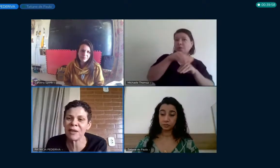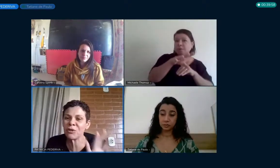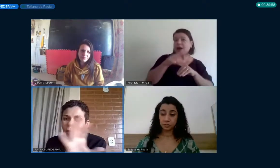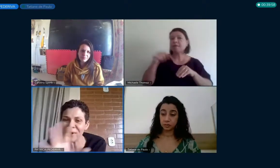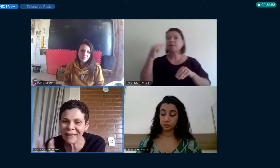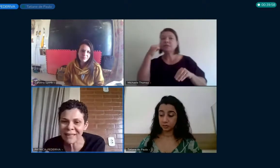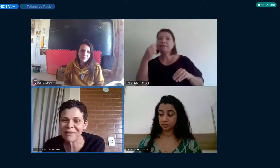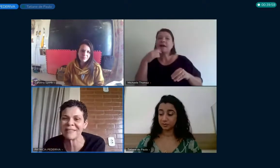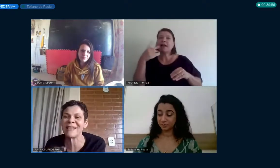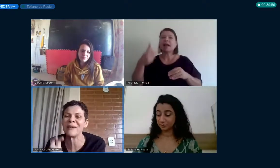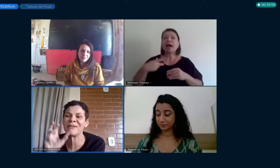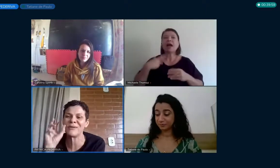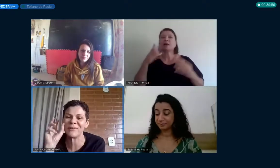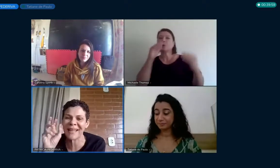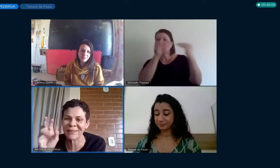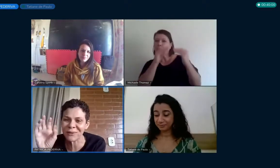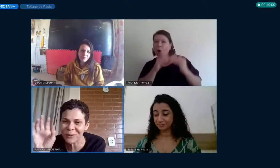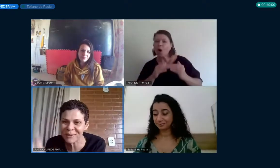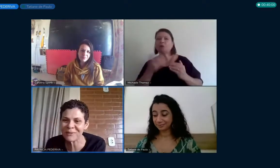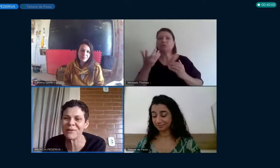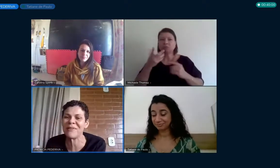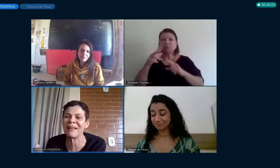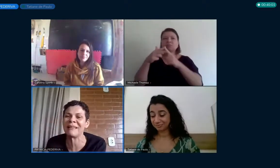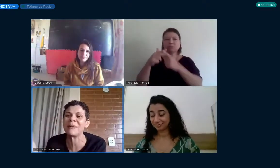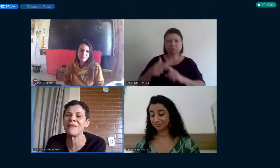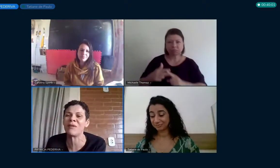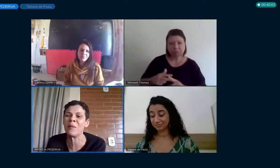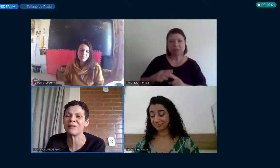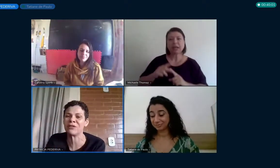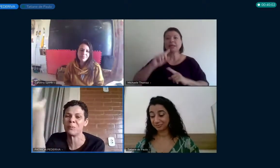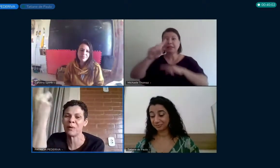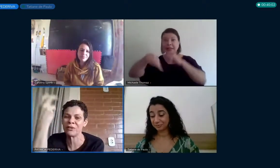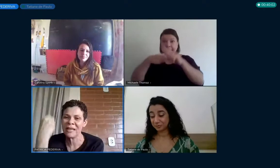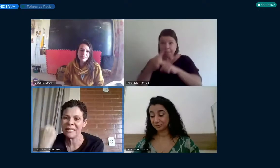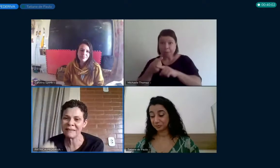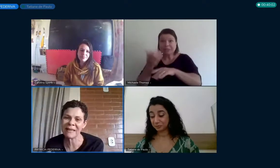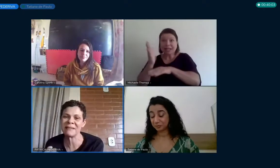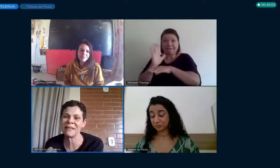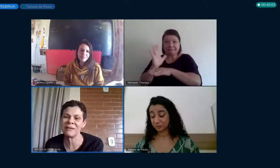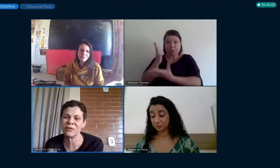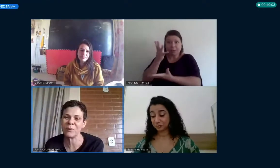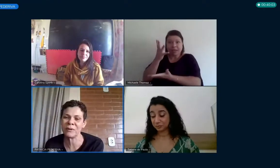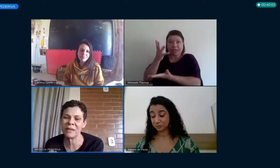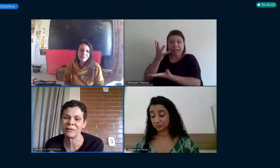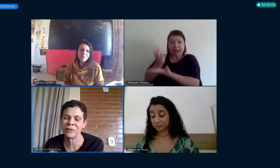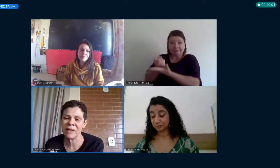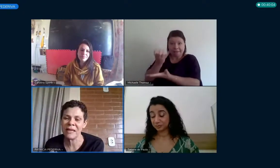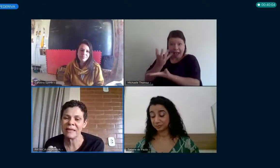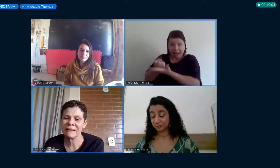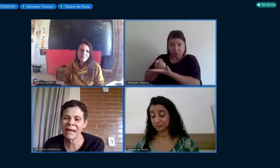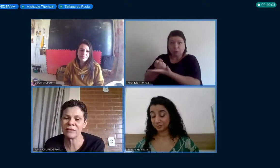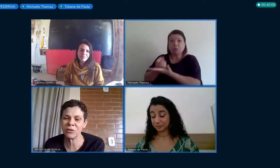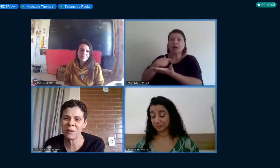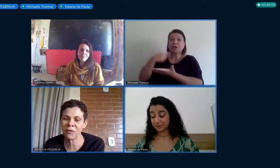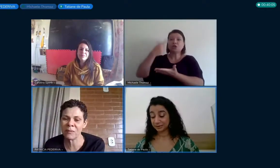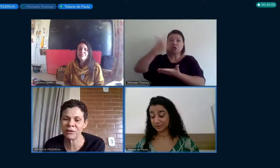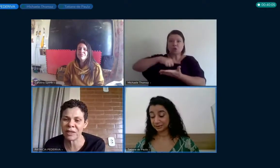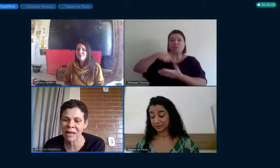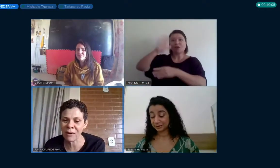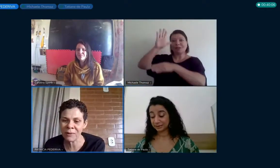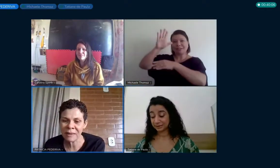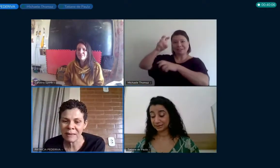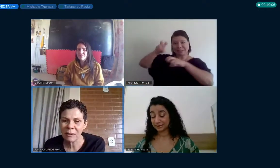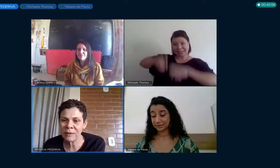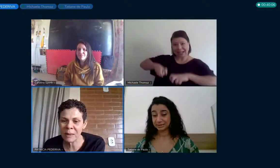estudar, rever toda a gravação, estudar tudo que foi falado aqui para ver como que a gente pode trazer isso para o texto. Tati, de uma